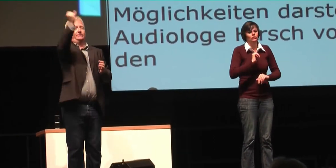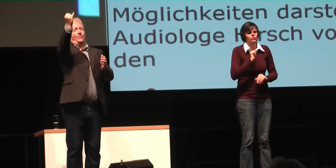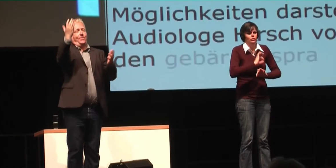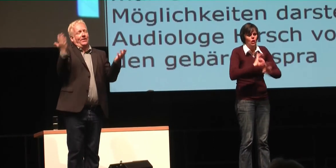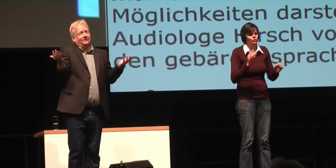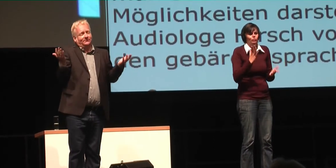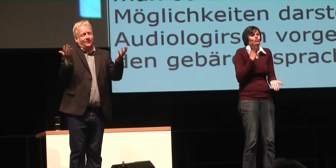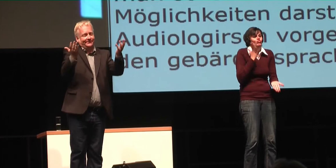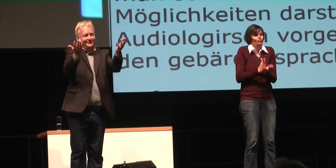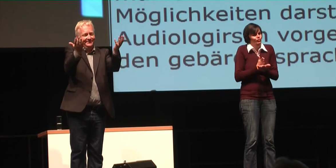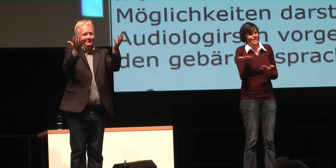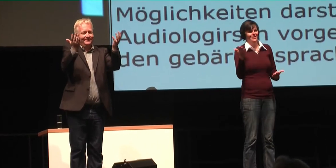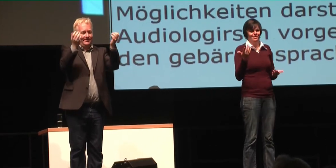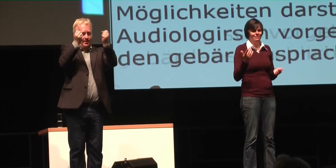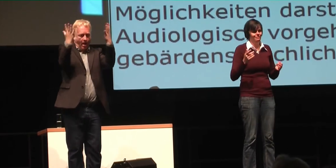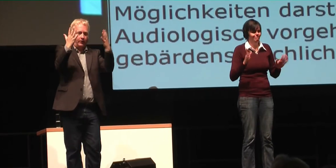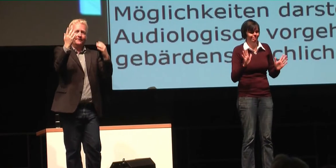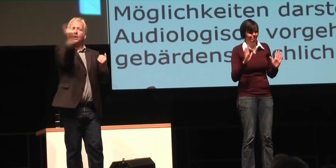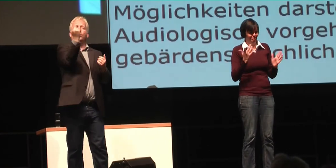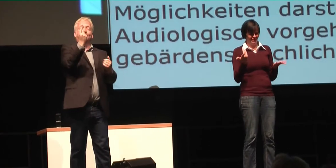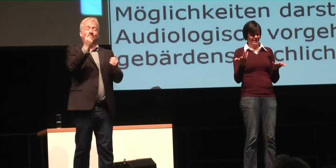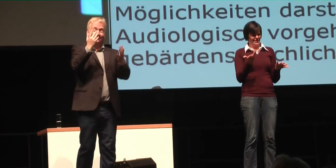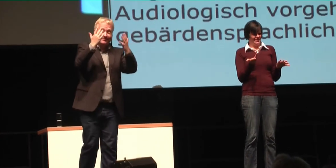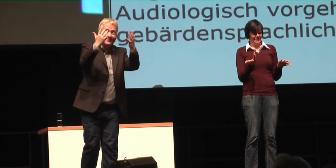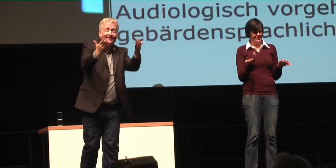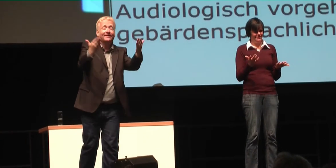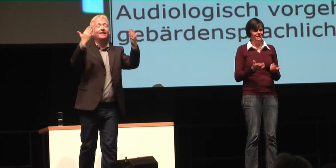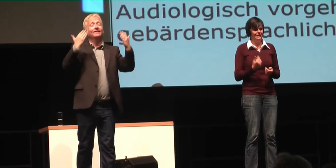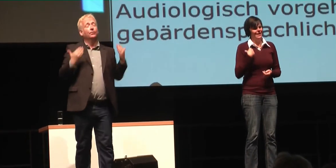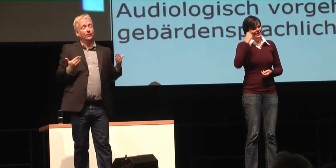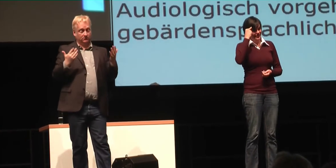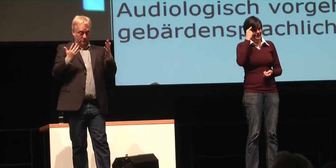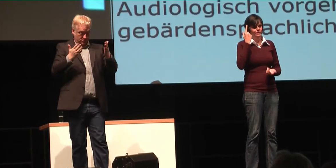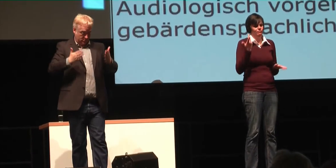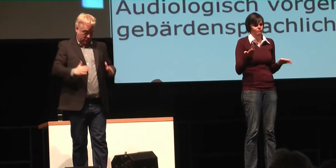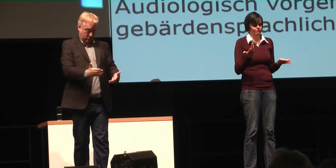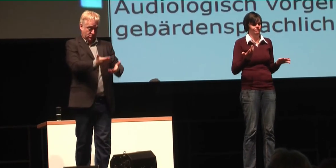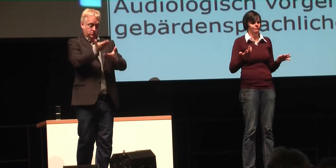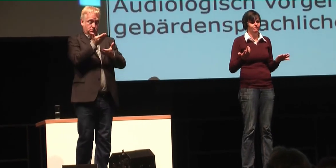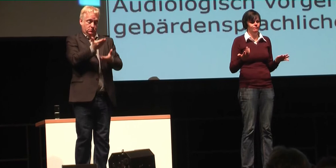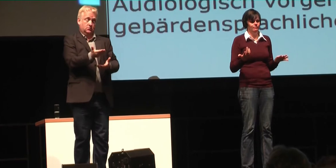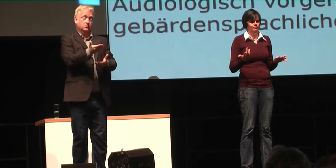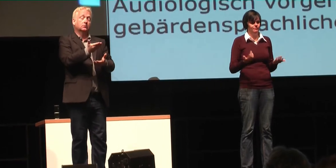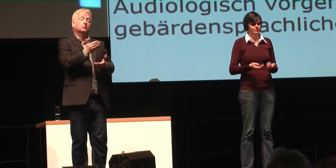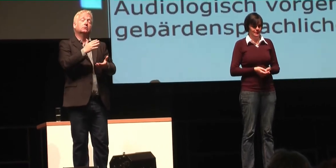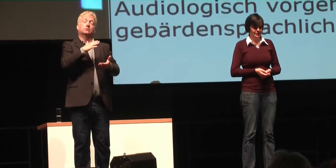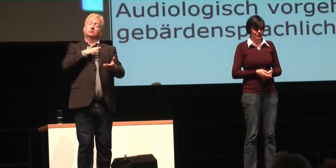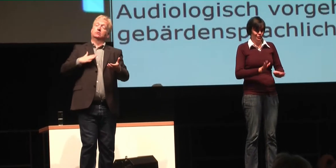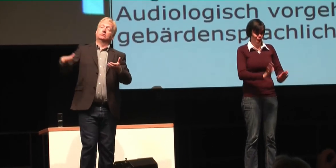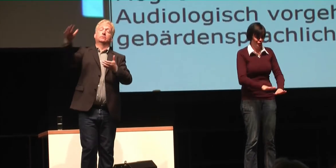unserer Perspektive ist das super ironisch. Es sind gar keine Wahlmöglichkeiten, die da eröffnet werden. Denn es ist ja nun mal so, wenn